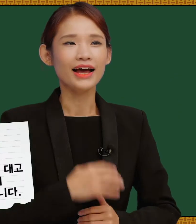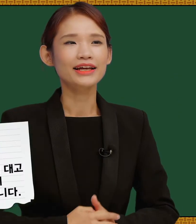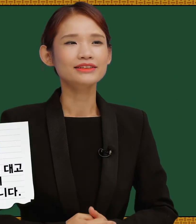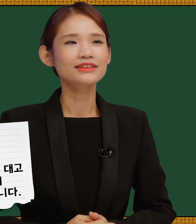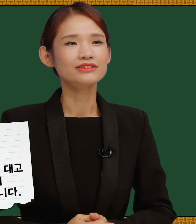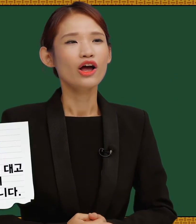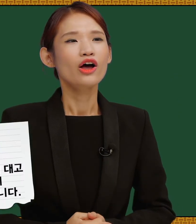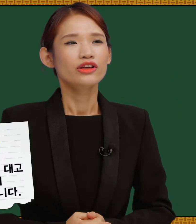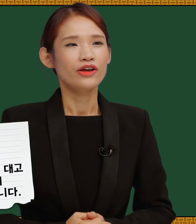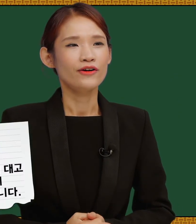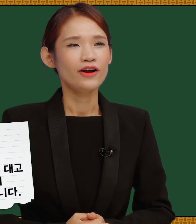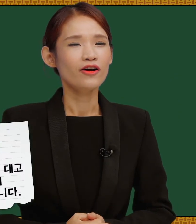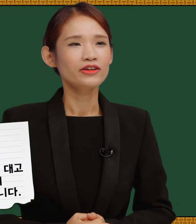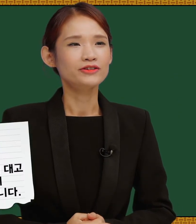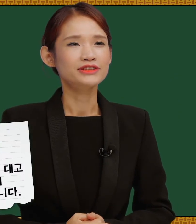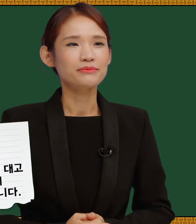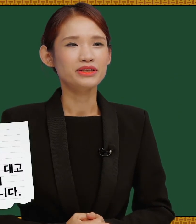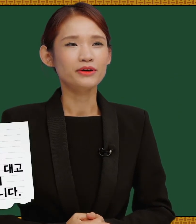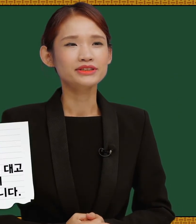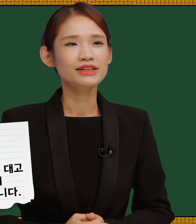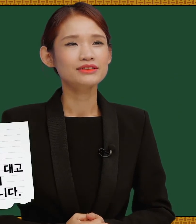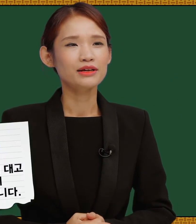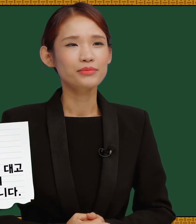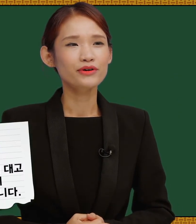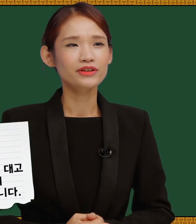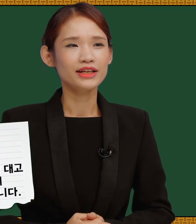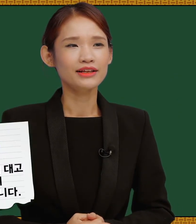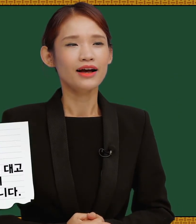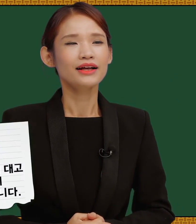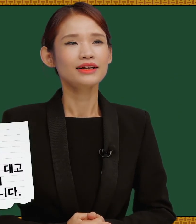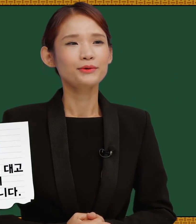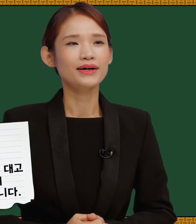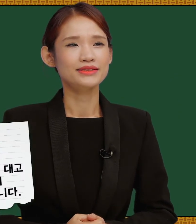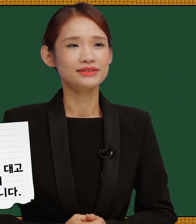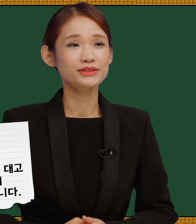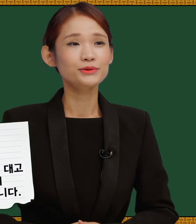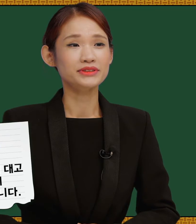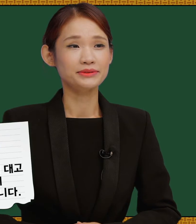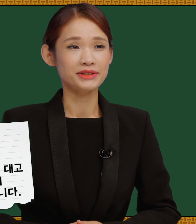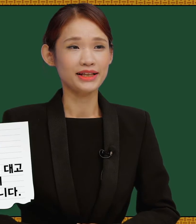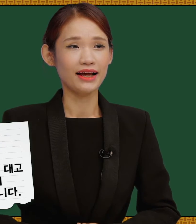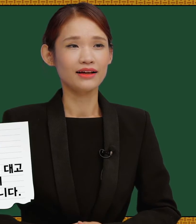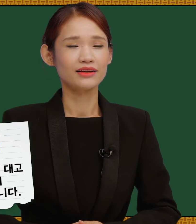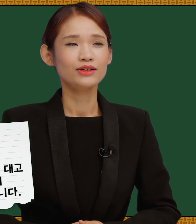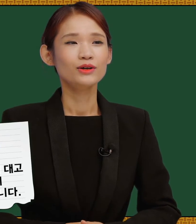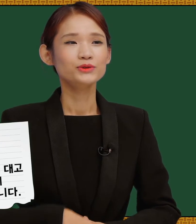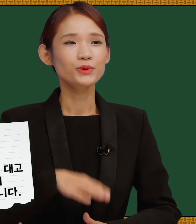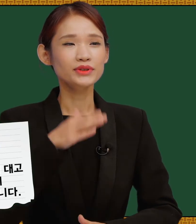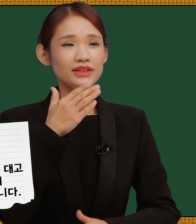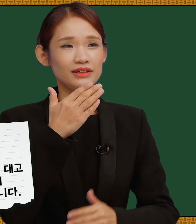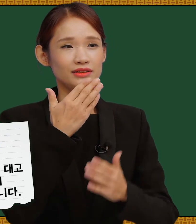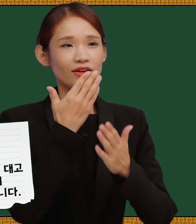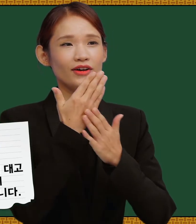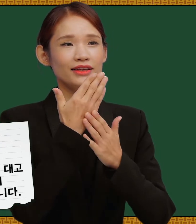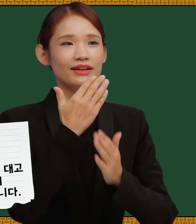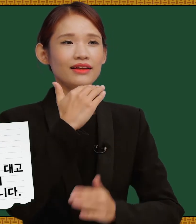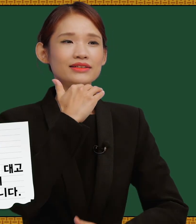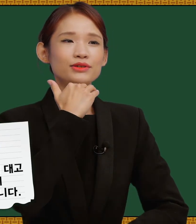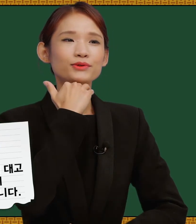나이는 연령, 연세 및 엿살 등의 표현이 하나로 같이 쓰이고 있습니다. 손을 턱에다 대시고